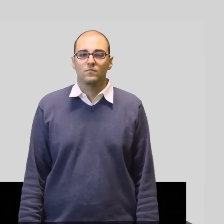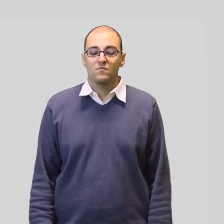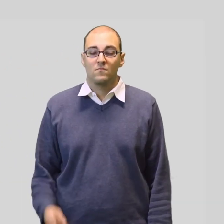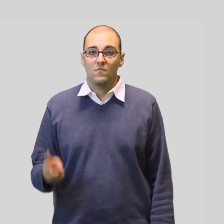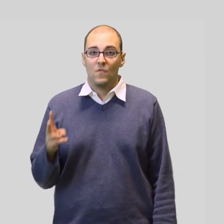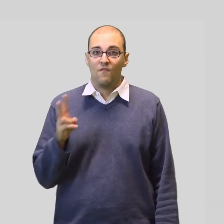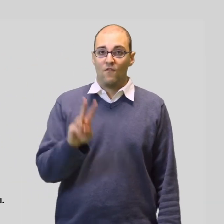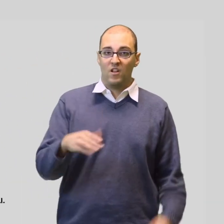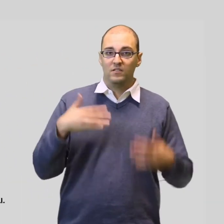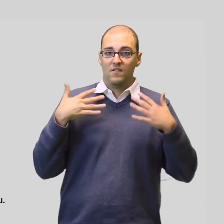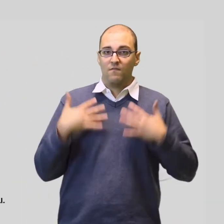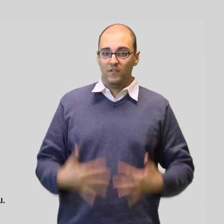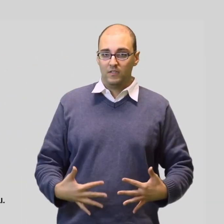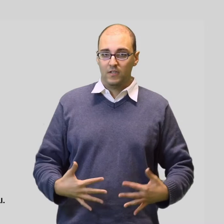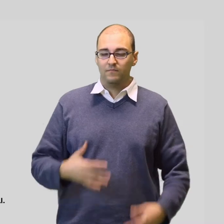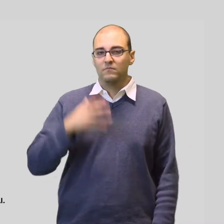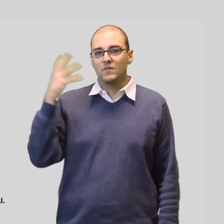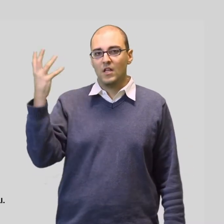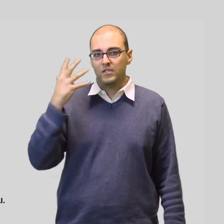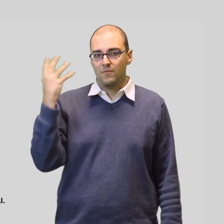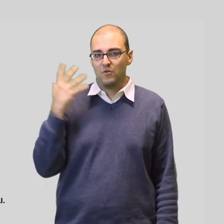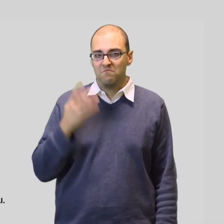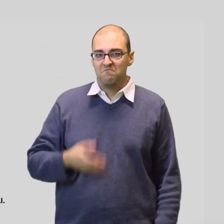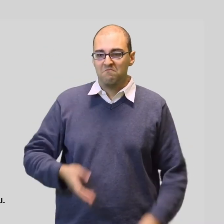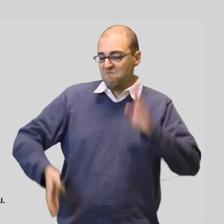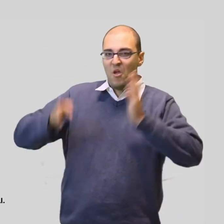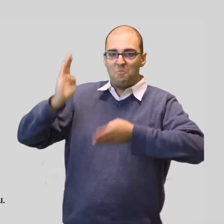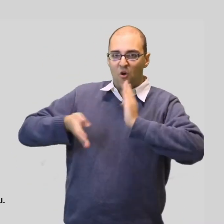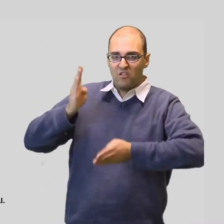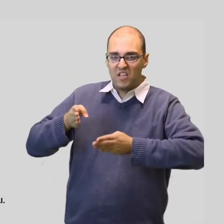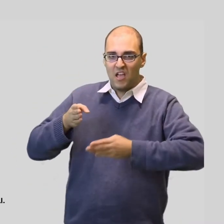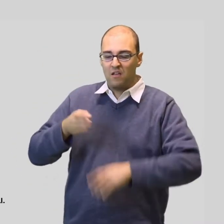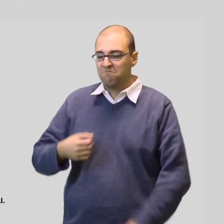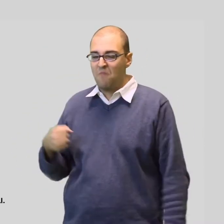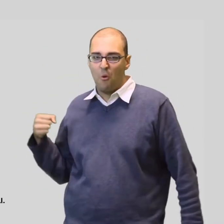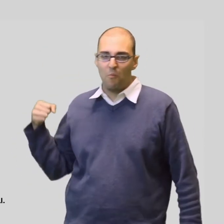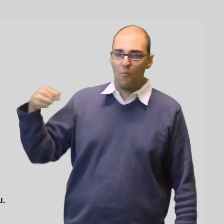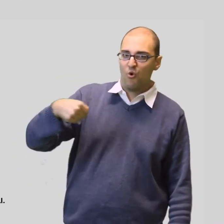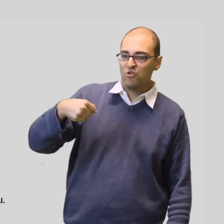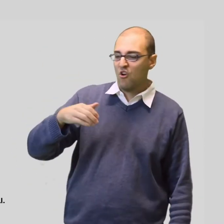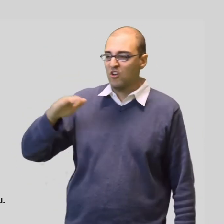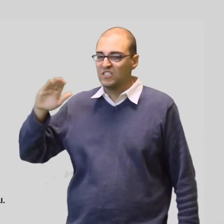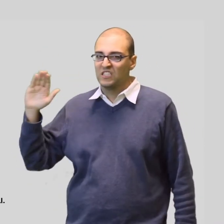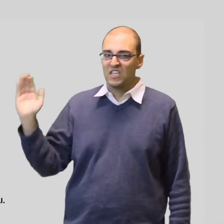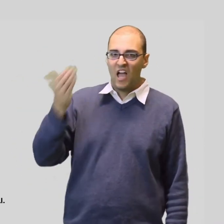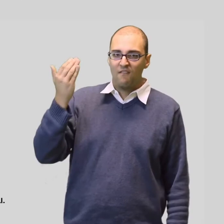Abuso fisico Ad esempio Ricevere botte, pugni, schiaffi,